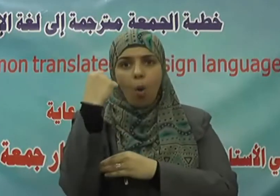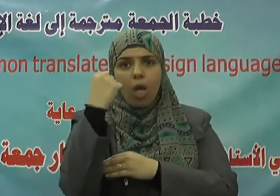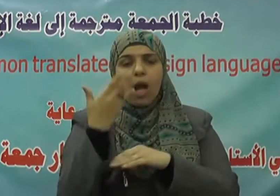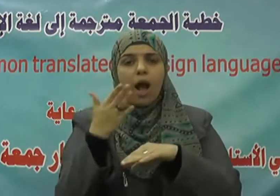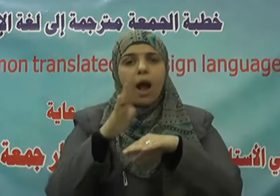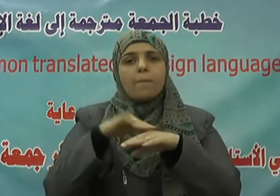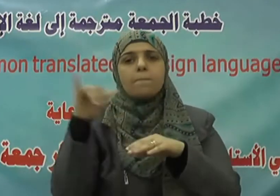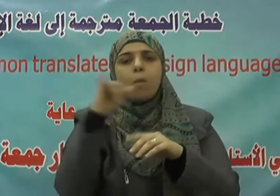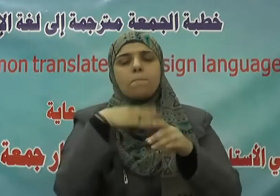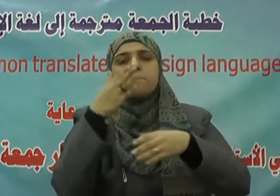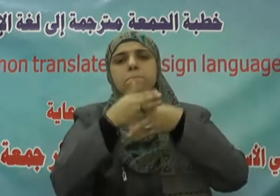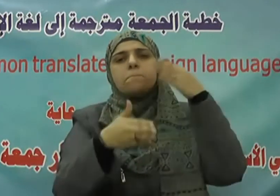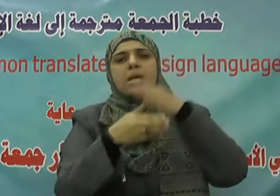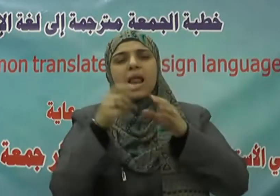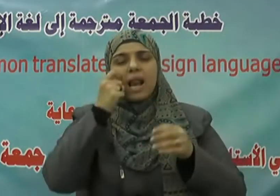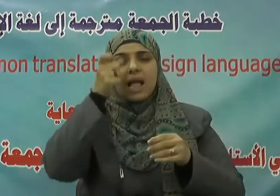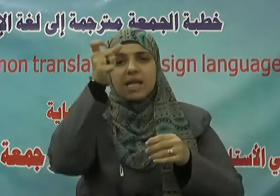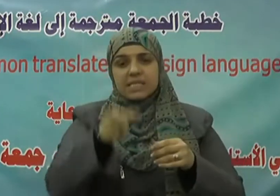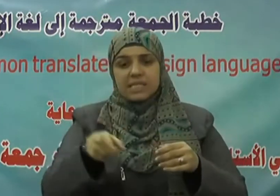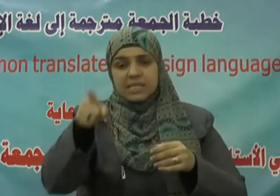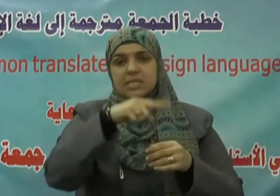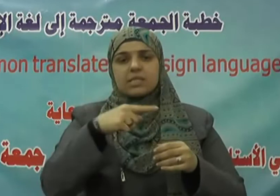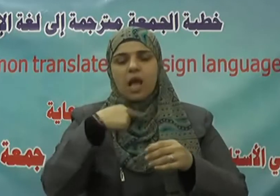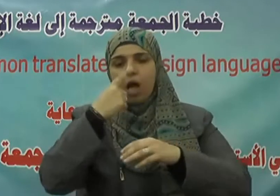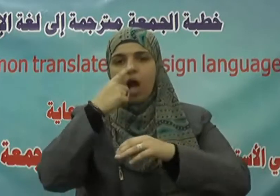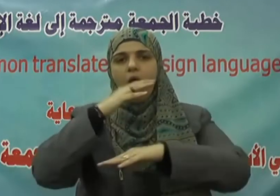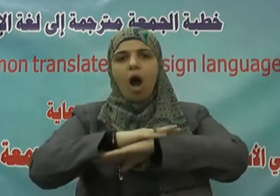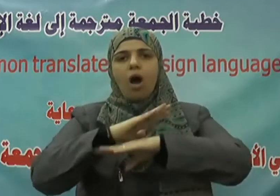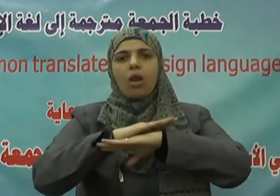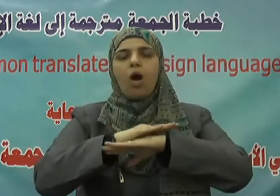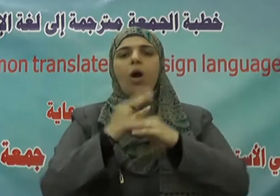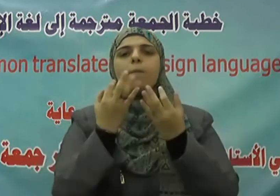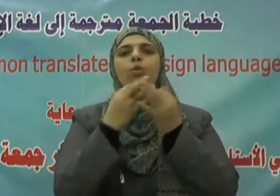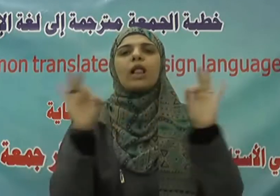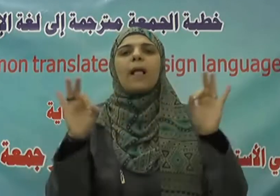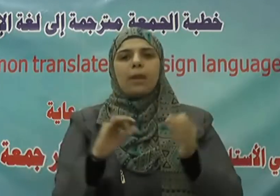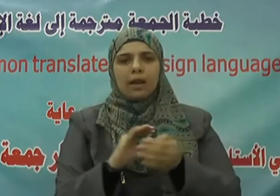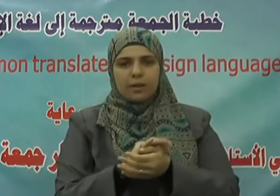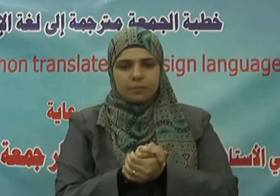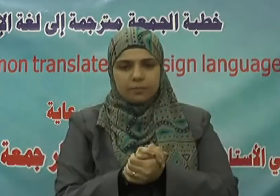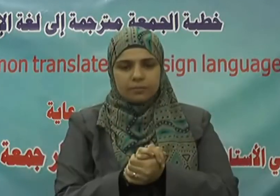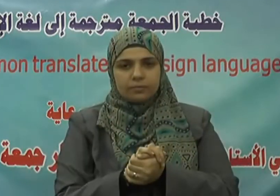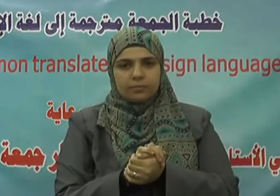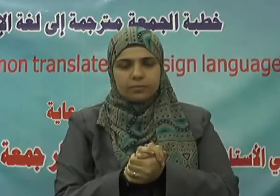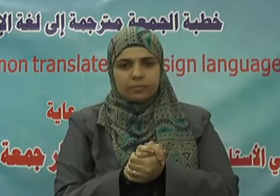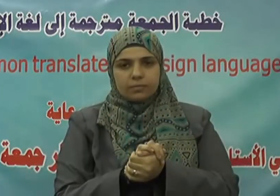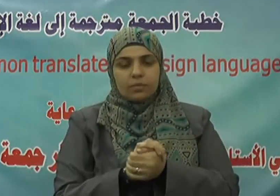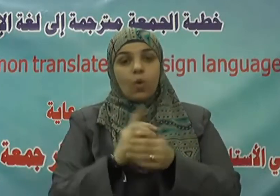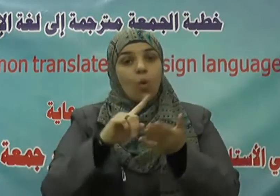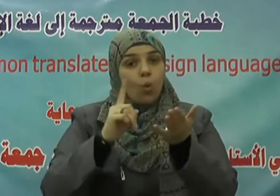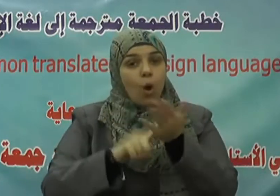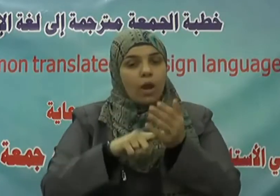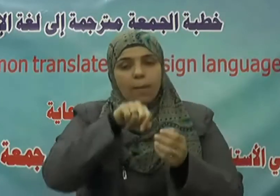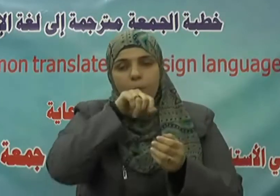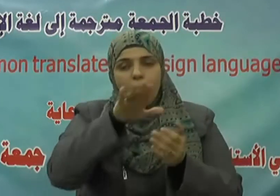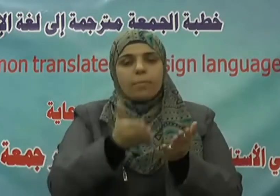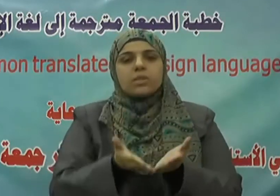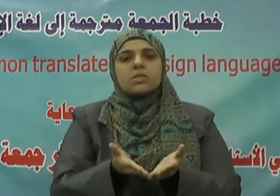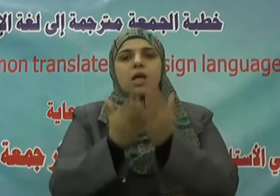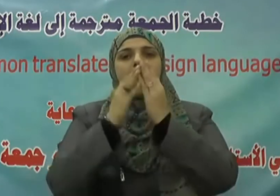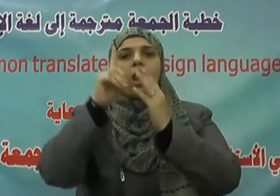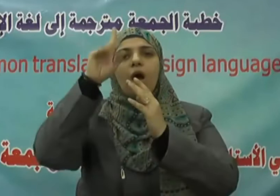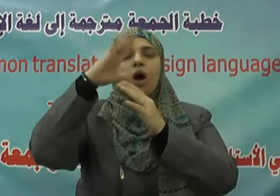بناء الإنسان بناء أخلاقيا متكاملا وأن الرسول صلى الله عليه